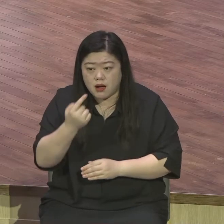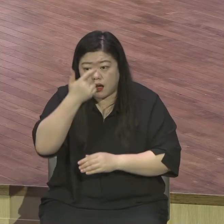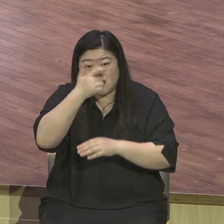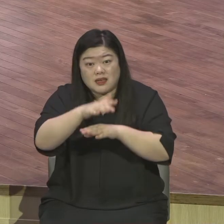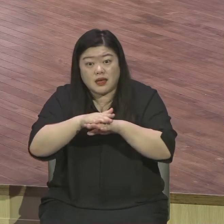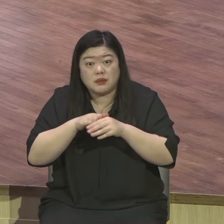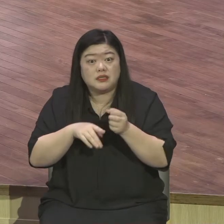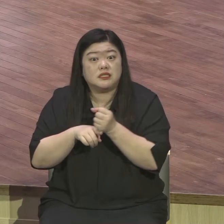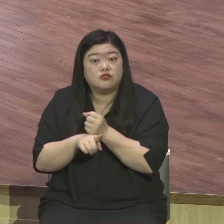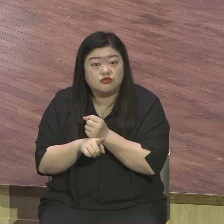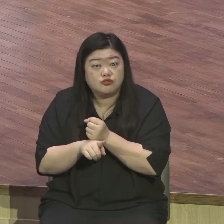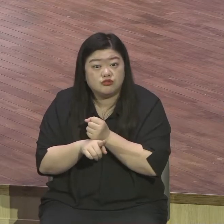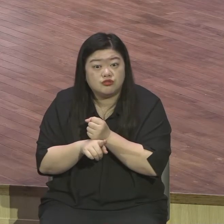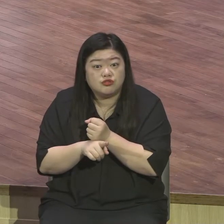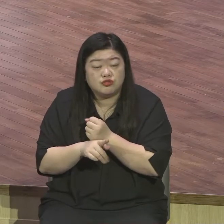하나님께서